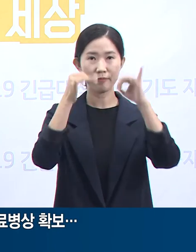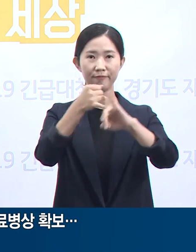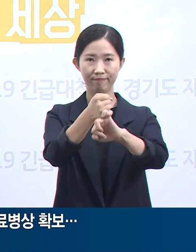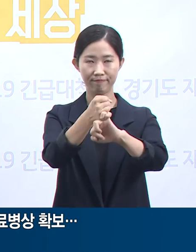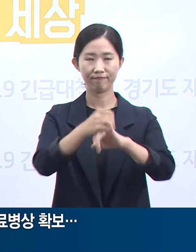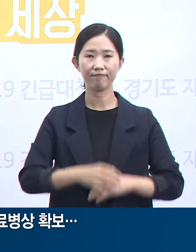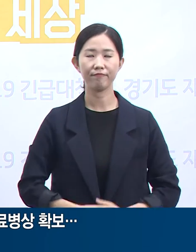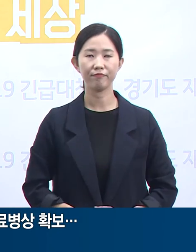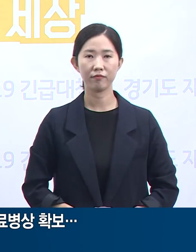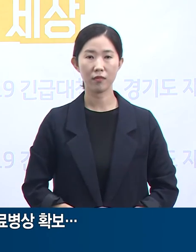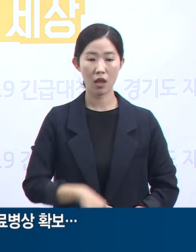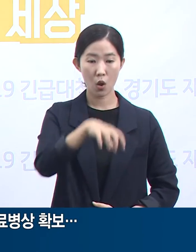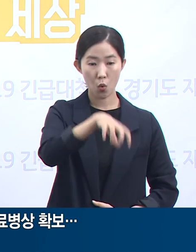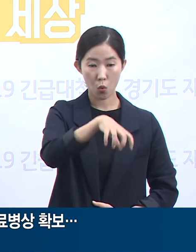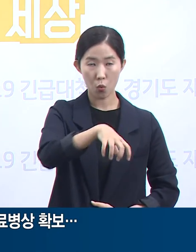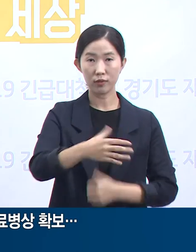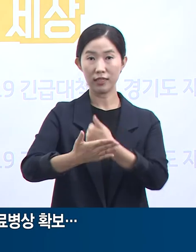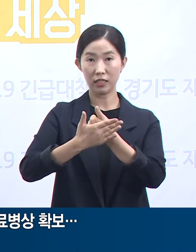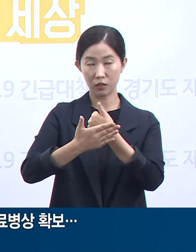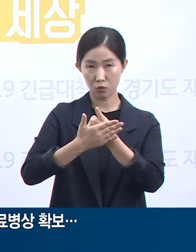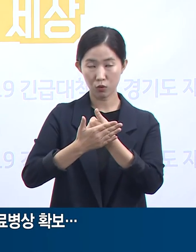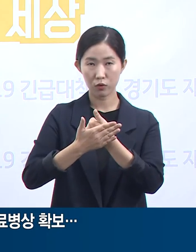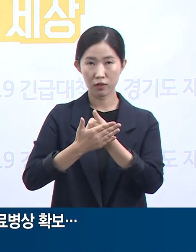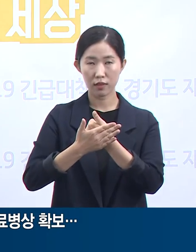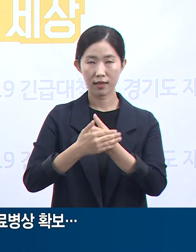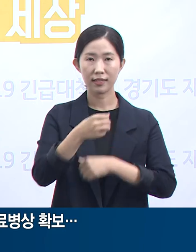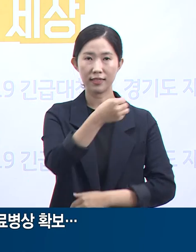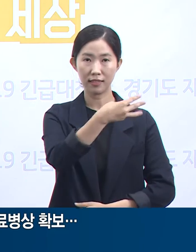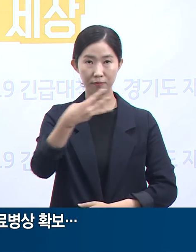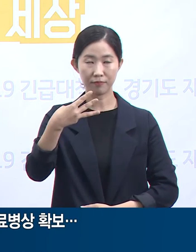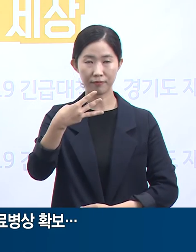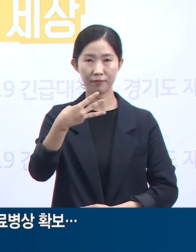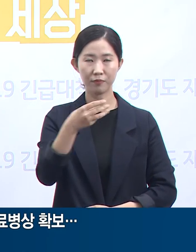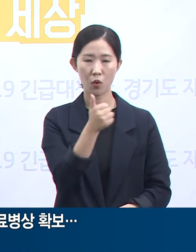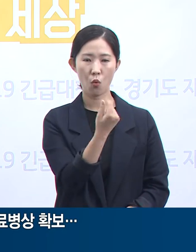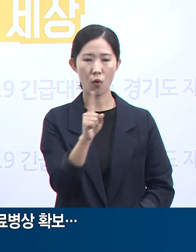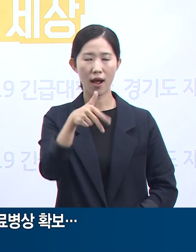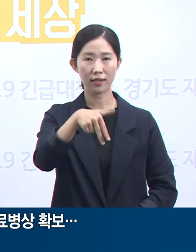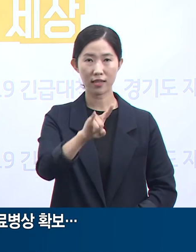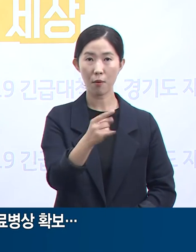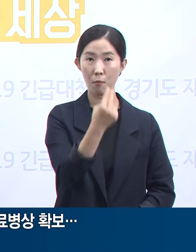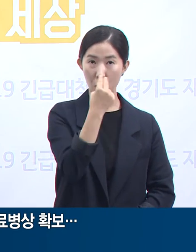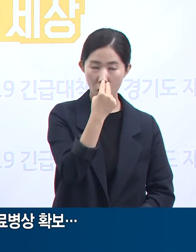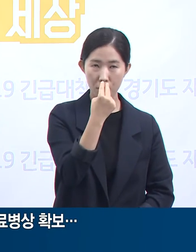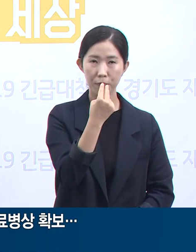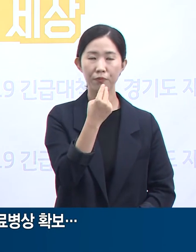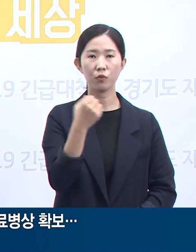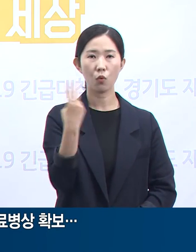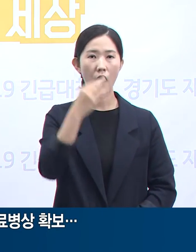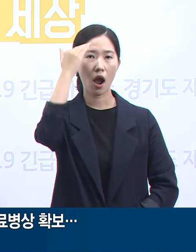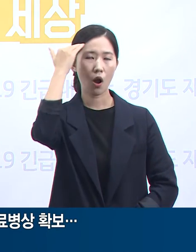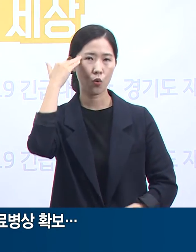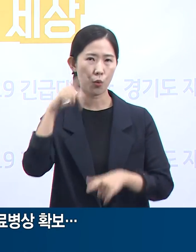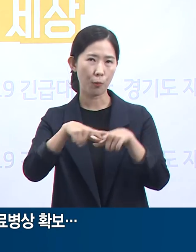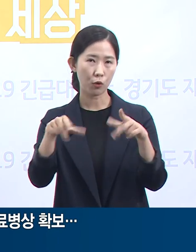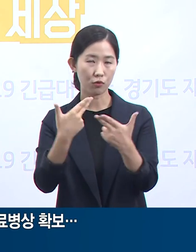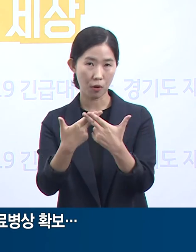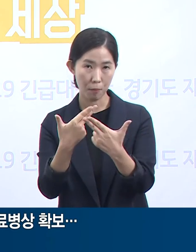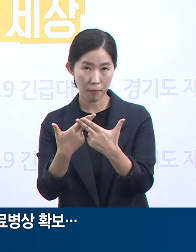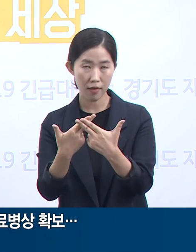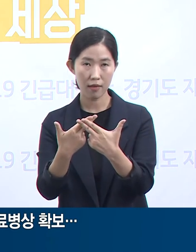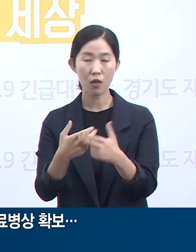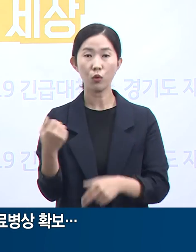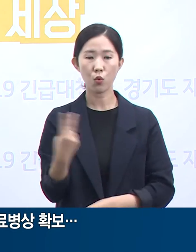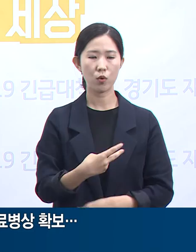장소를 협력해주신 주식회사 삼성화재해상보험 그리고 한국표준협회 또한 의료지원을